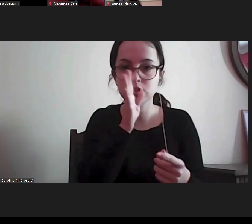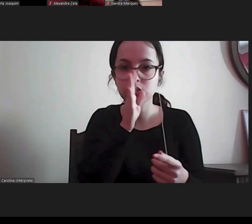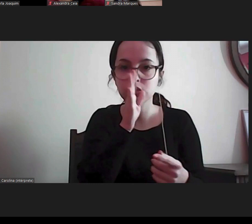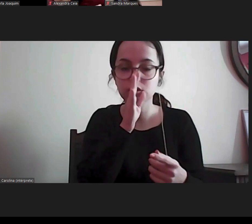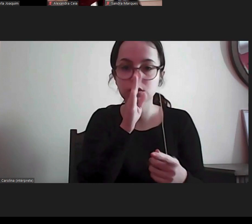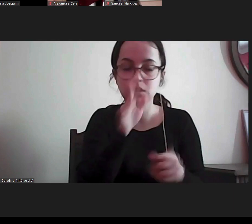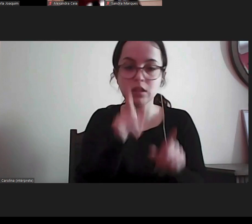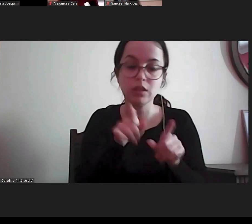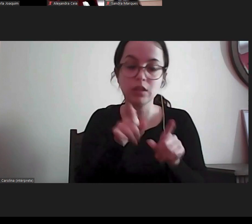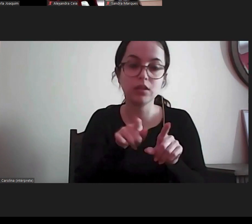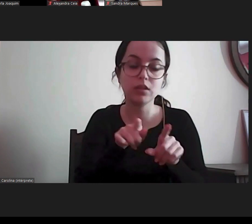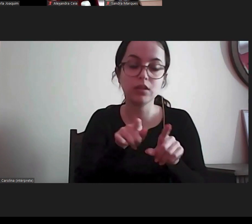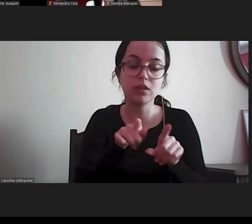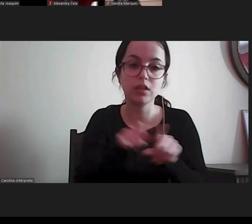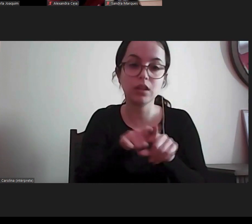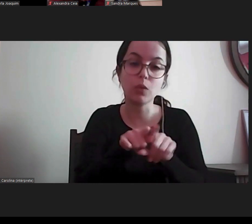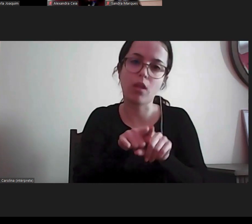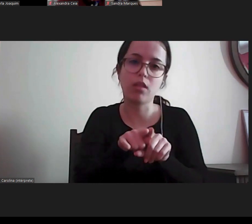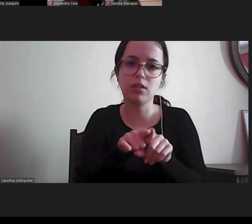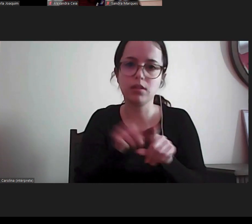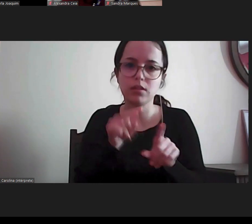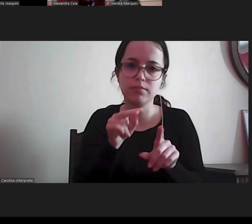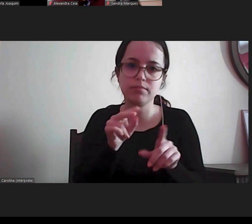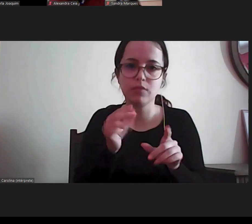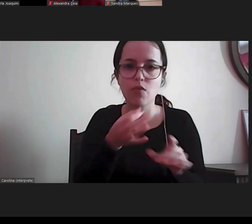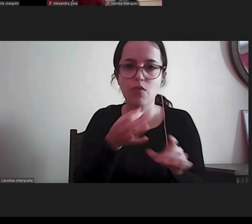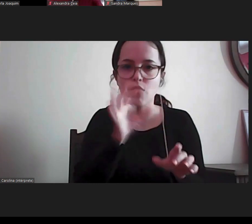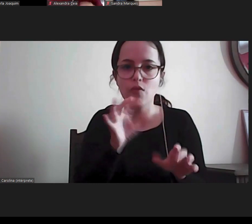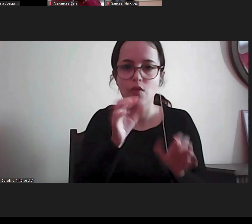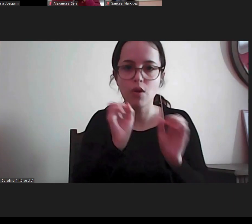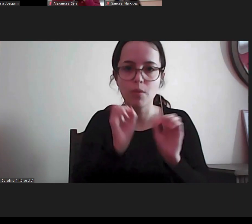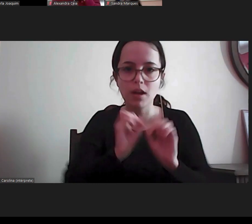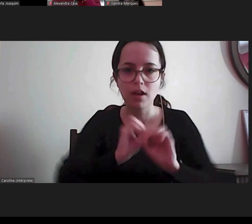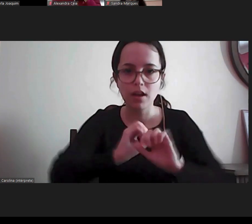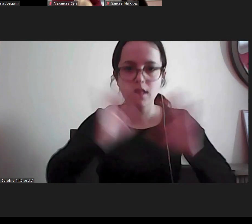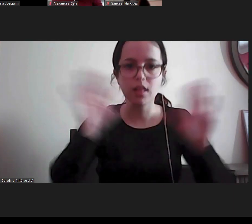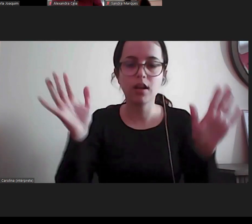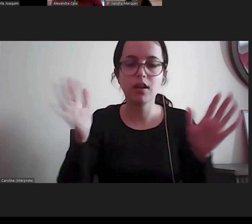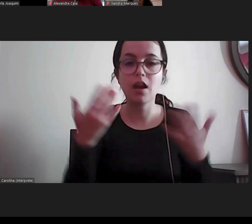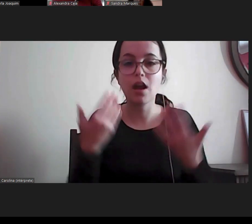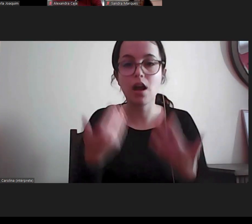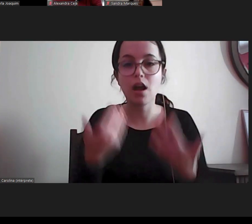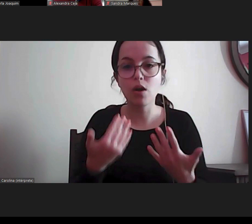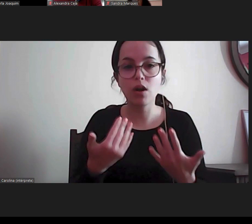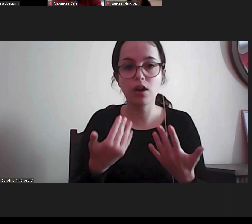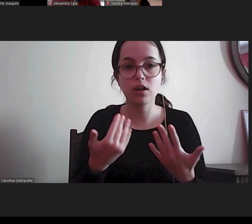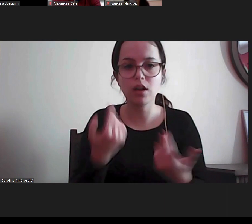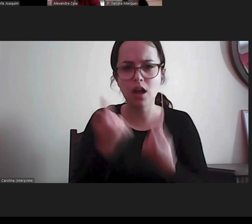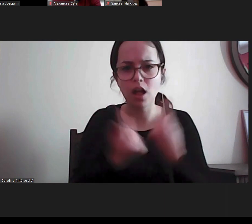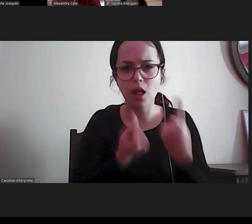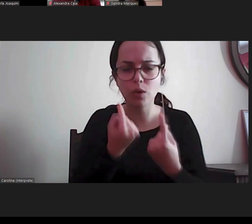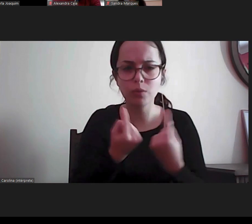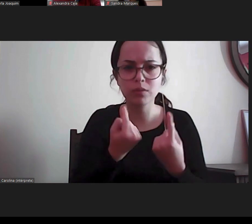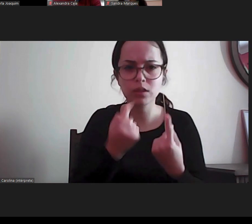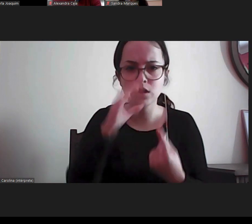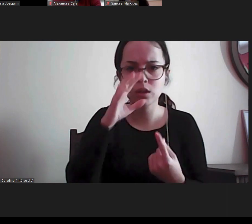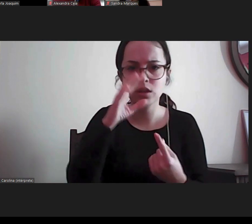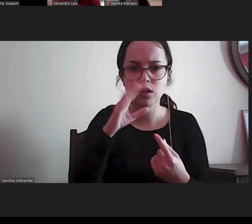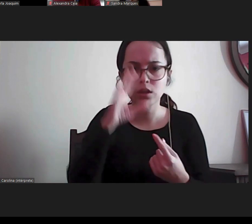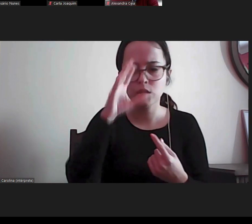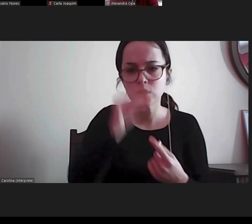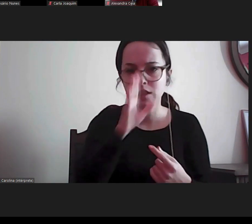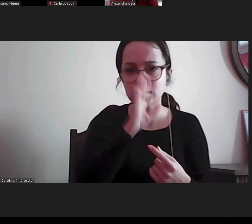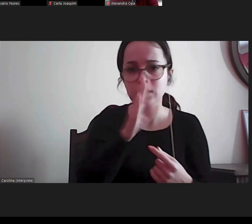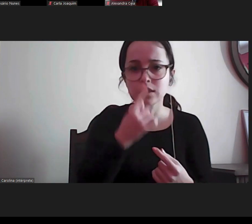muito muito largos mas ficava mas agora ao dispor eu vivendo que havia algumas não sei se temos questões